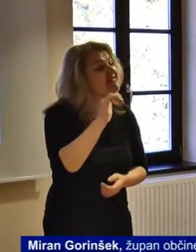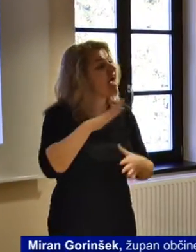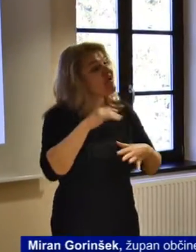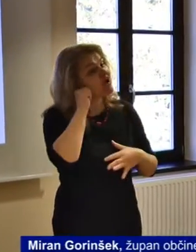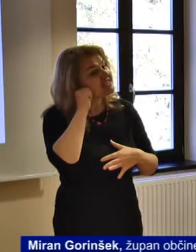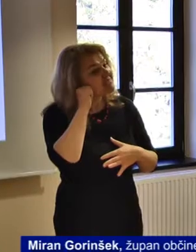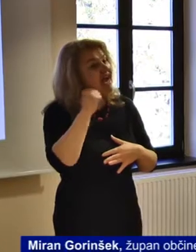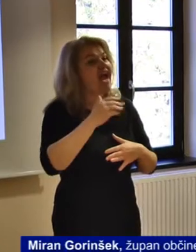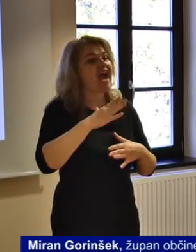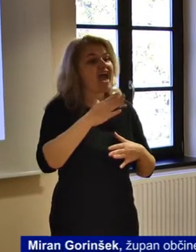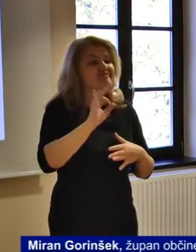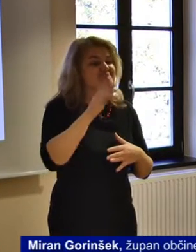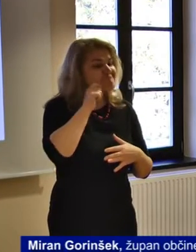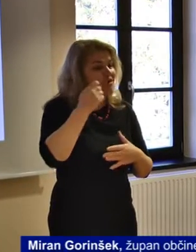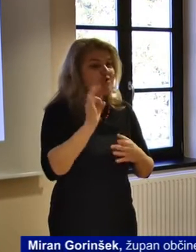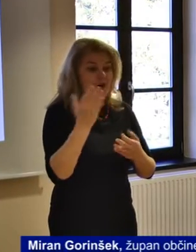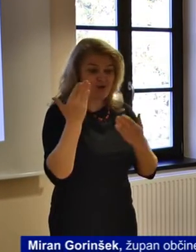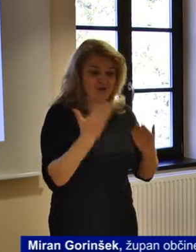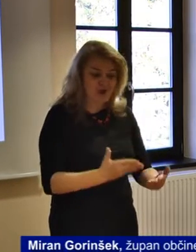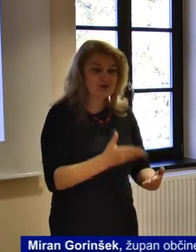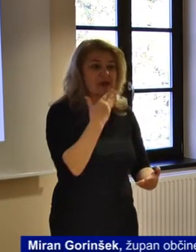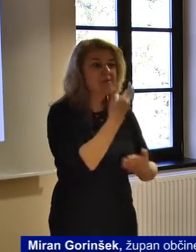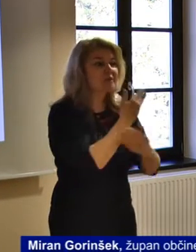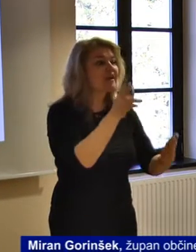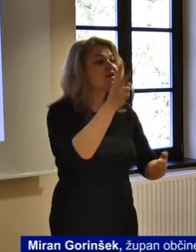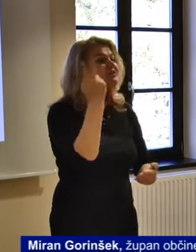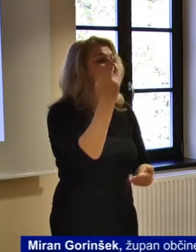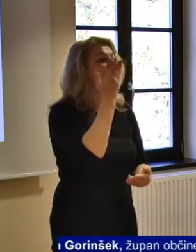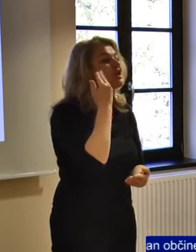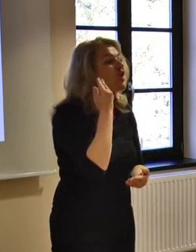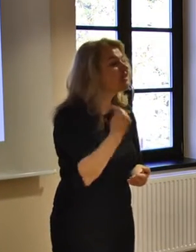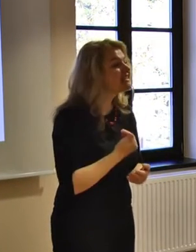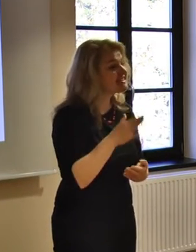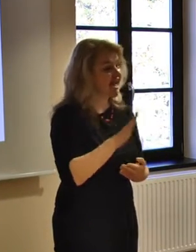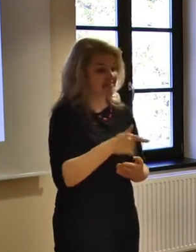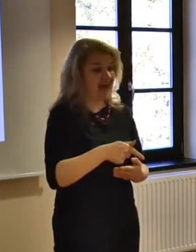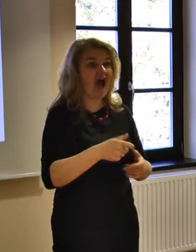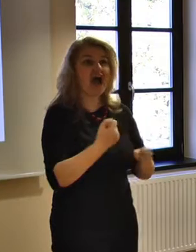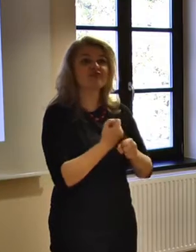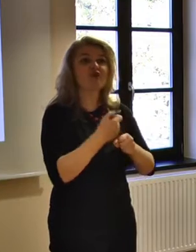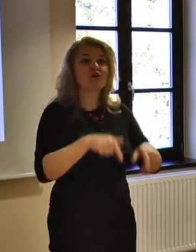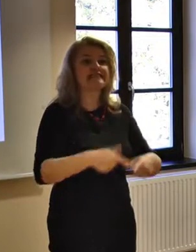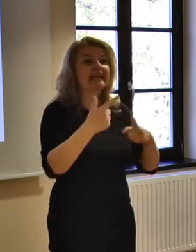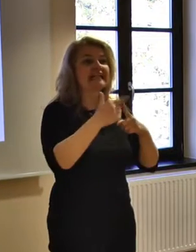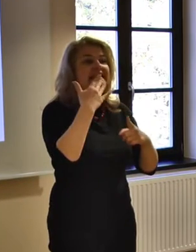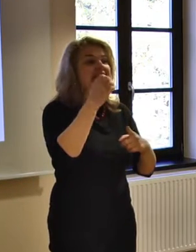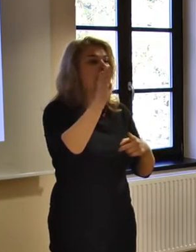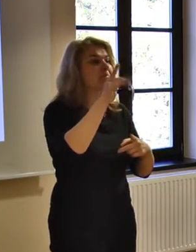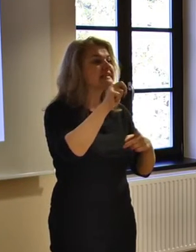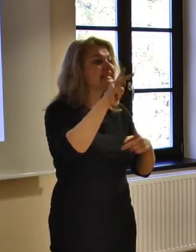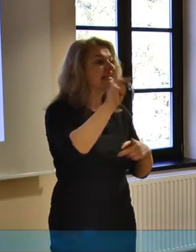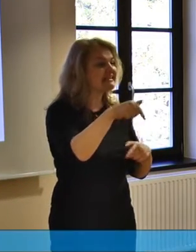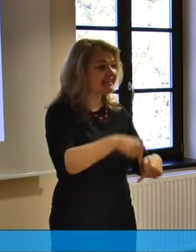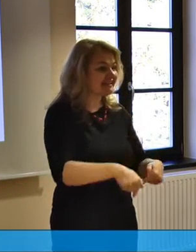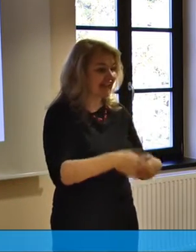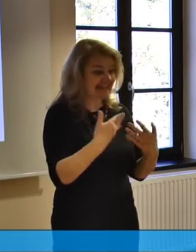dobro pozdravljeni in dobrodošli tukaj v slovenskih konicah na Dvorcu Trebnik, kjer